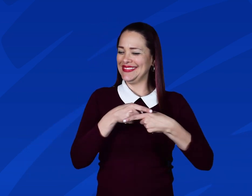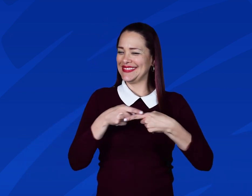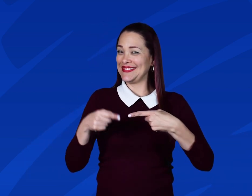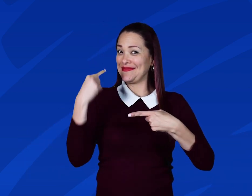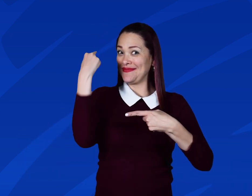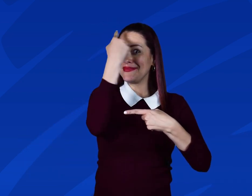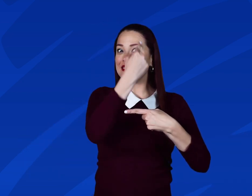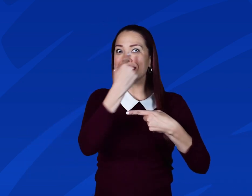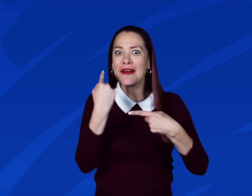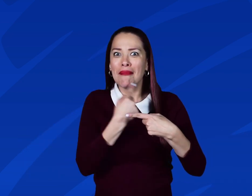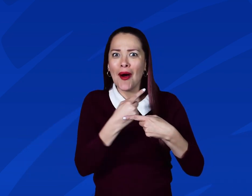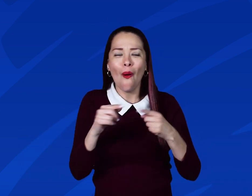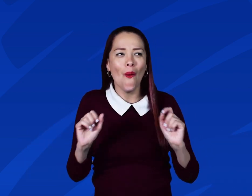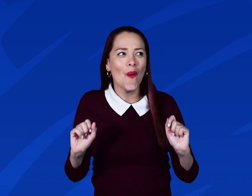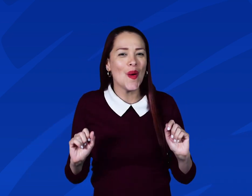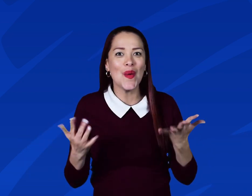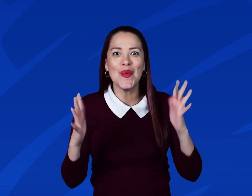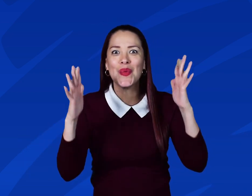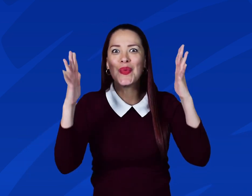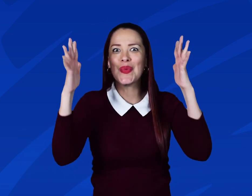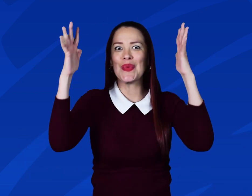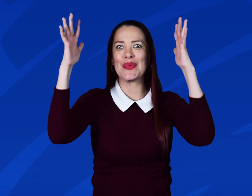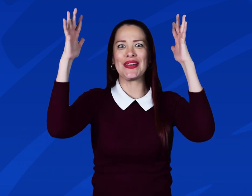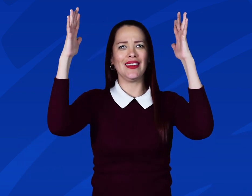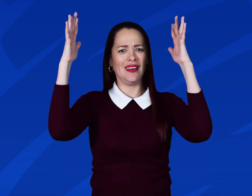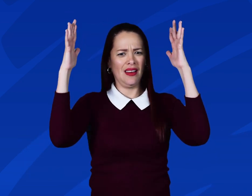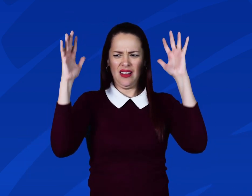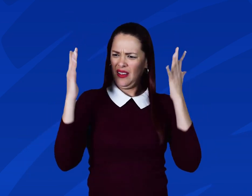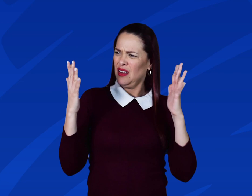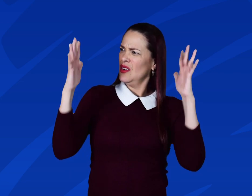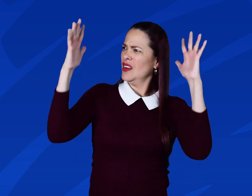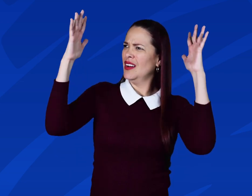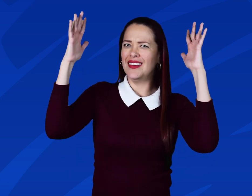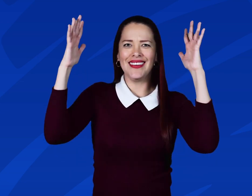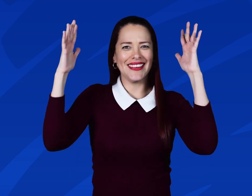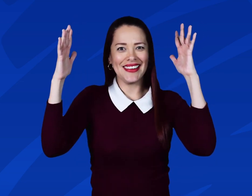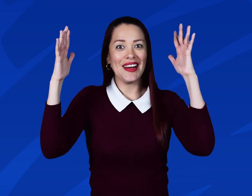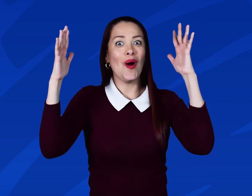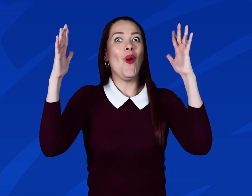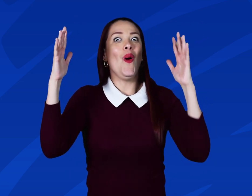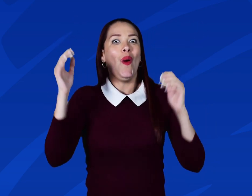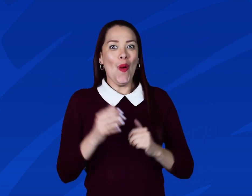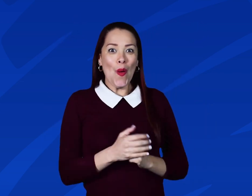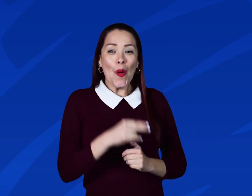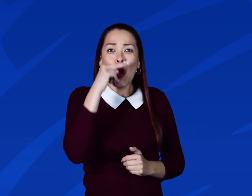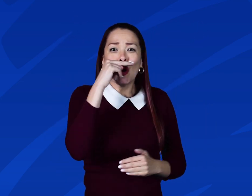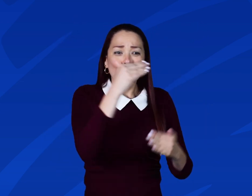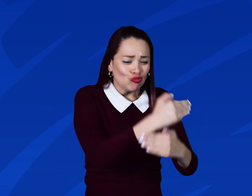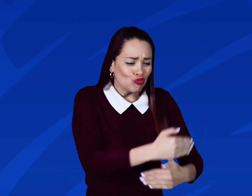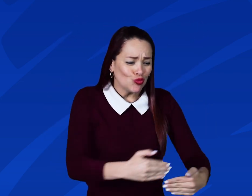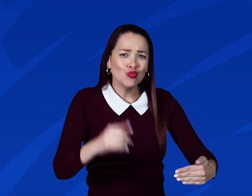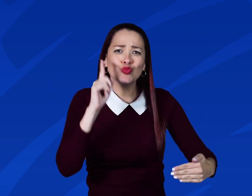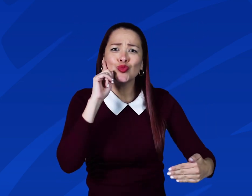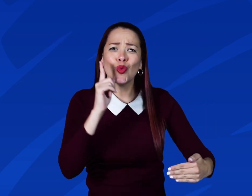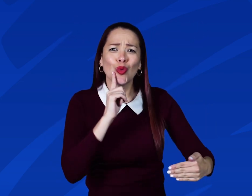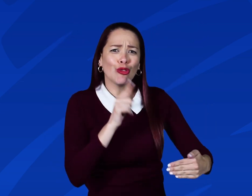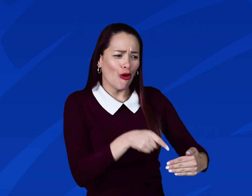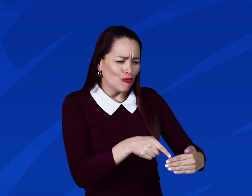una semana de septiembre Celebra a la comunidad sorda Pero que celebra que desde la infancia A las personas